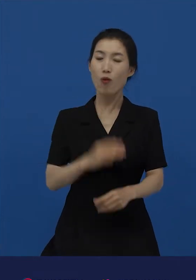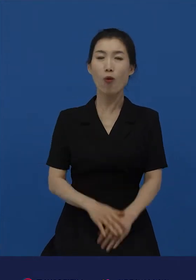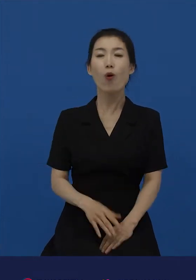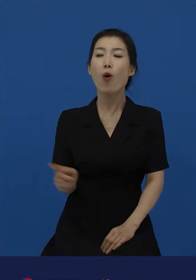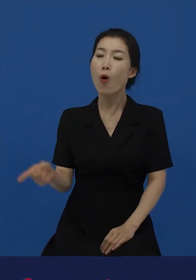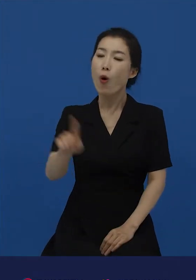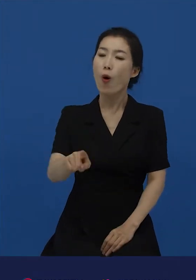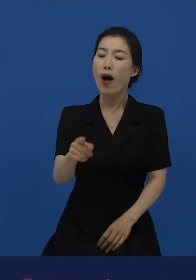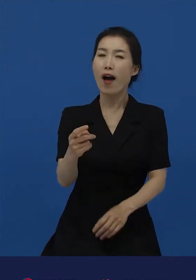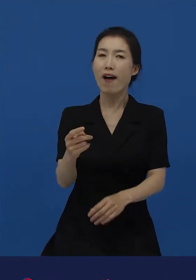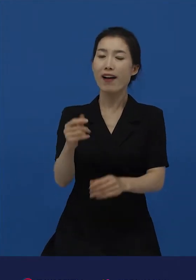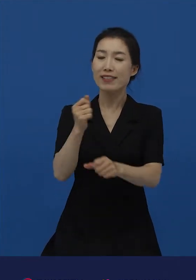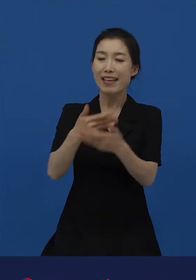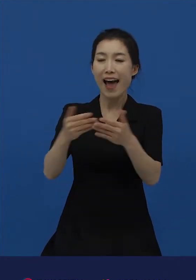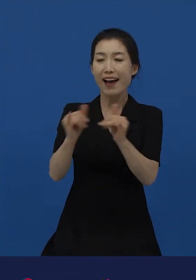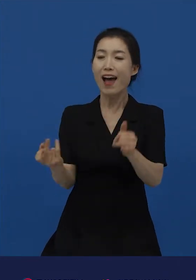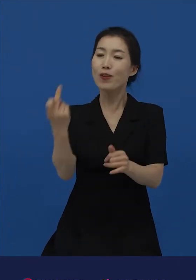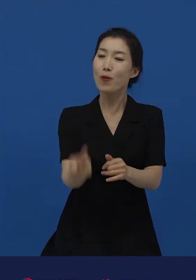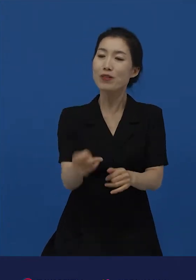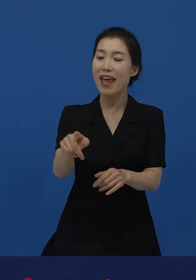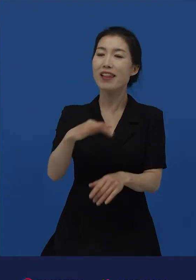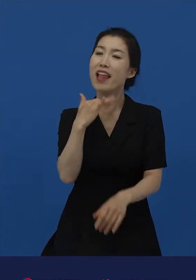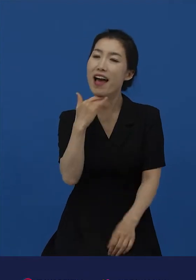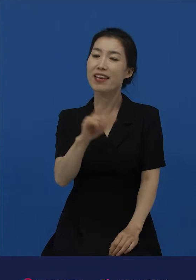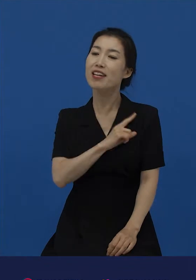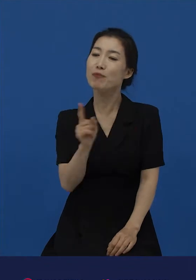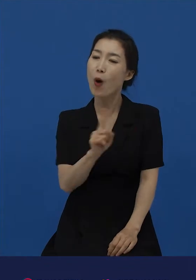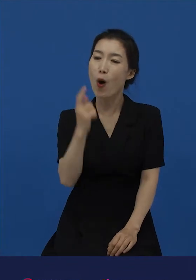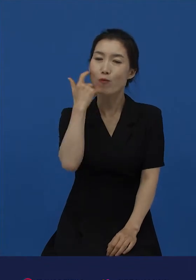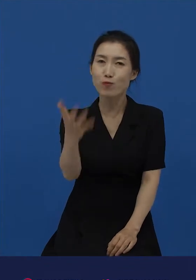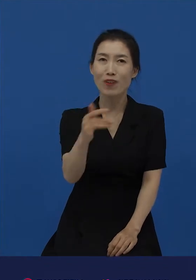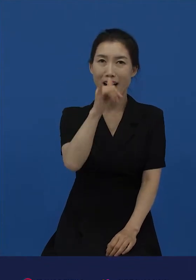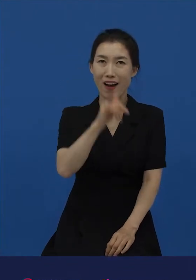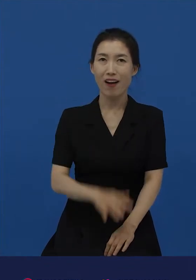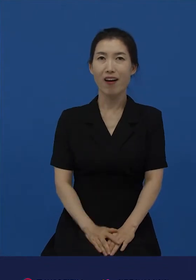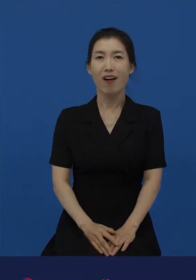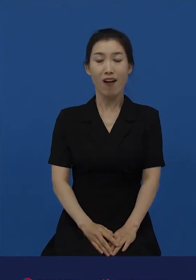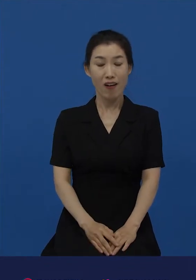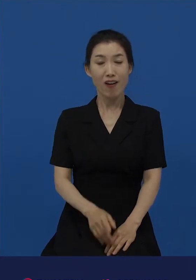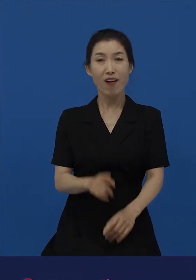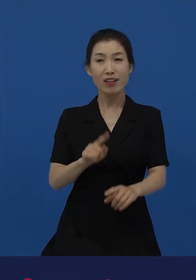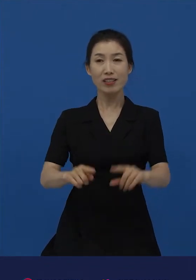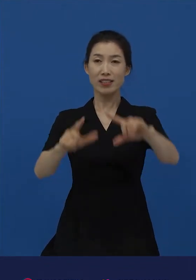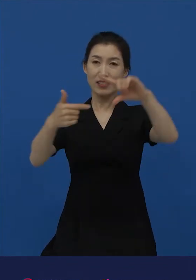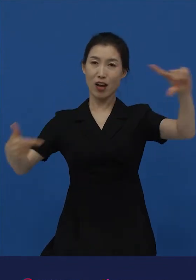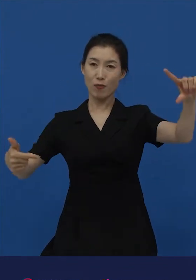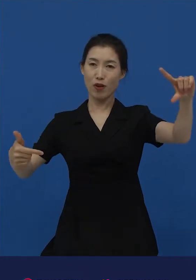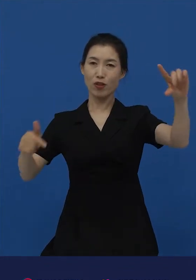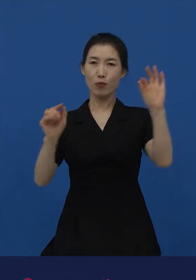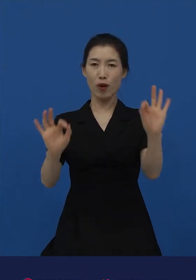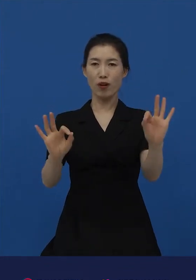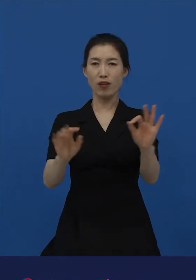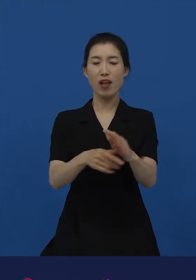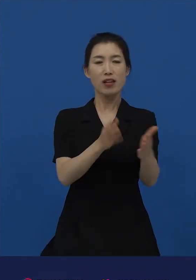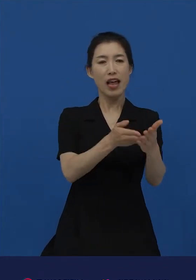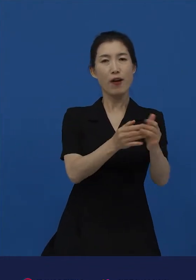이름과 나이를 물어봅니다. 진행자들이 작가를 만나는 이 장면을 보면서 저는 갑자기